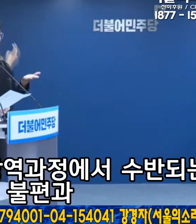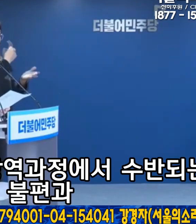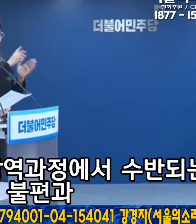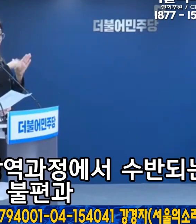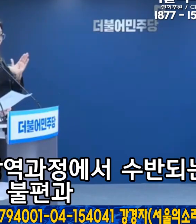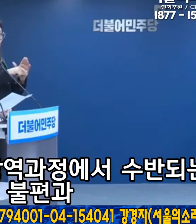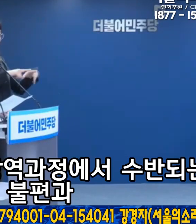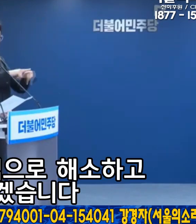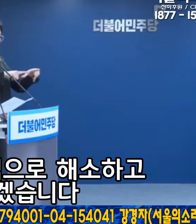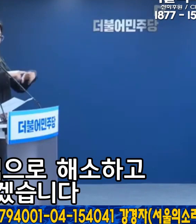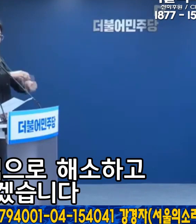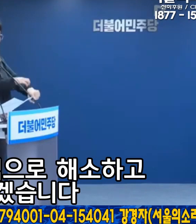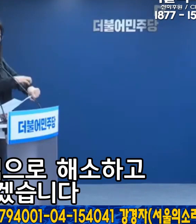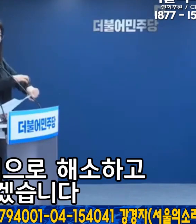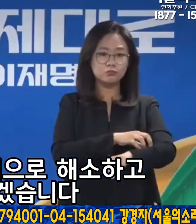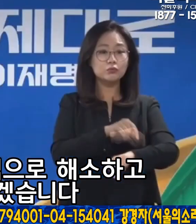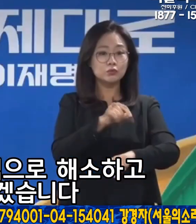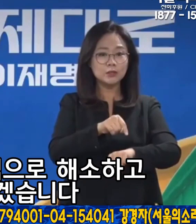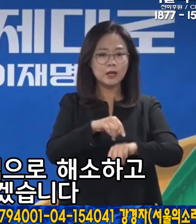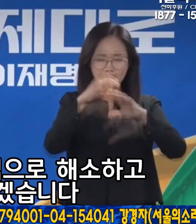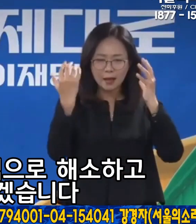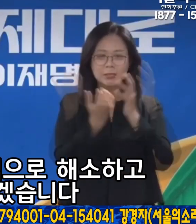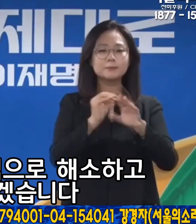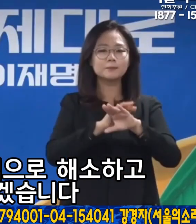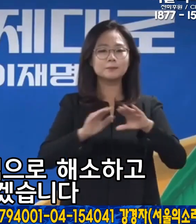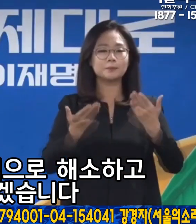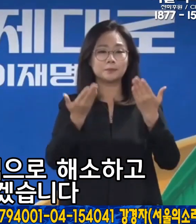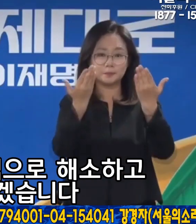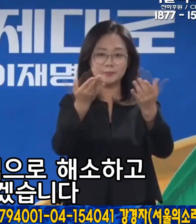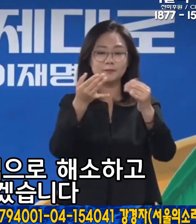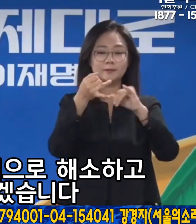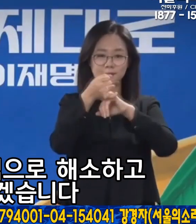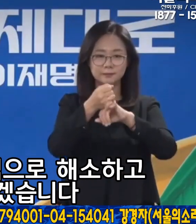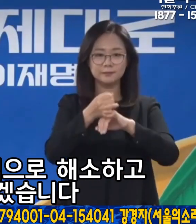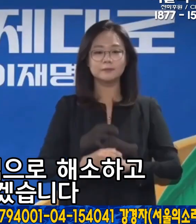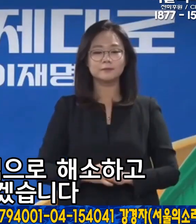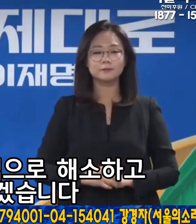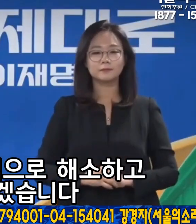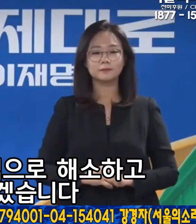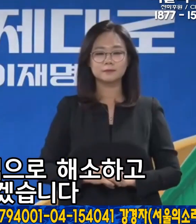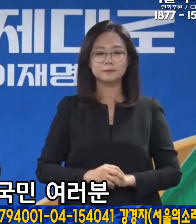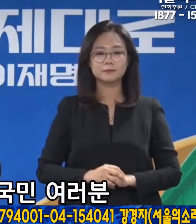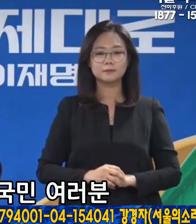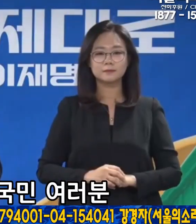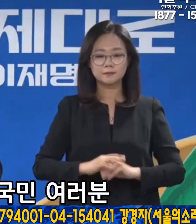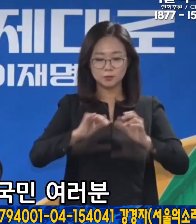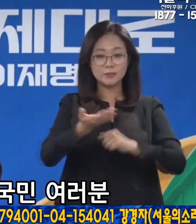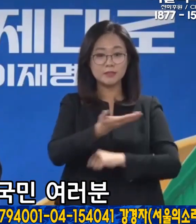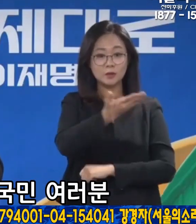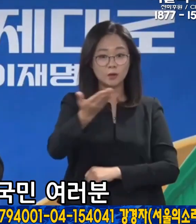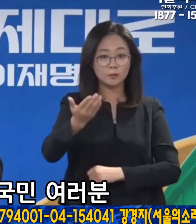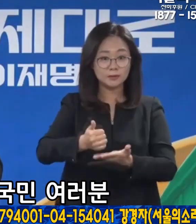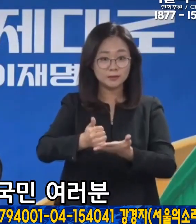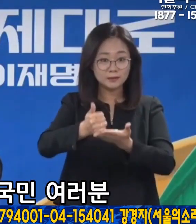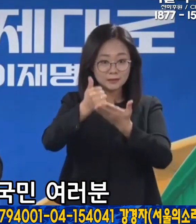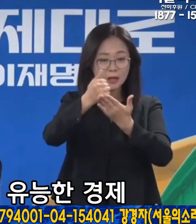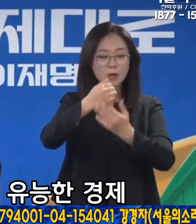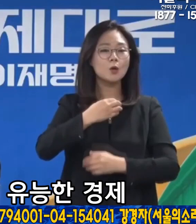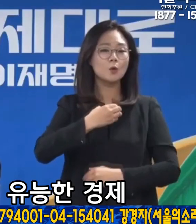수반되는 일상의 불편과 피해를 종합적으로 해소하고 지원하겠습니다. 존경하는 국민 여러분,